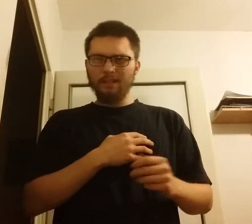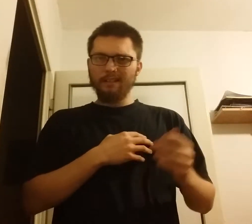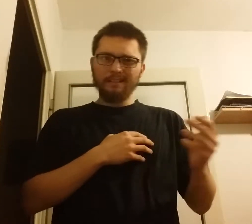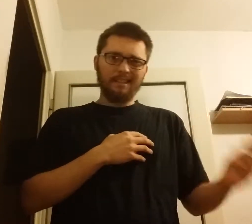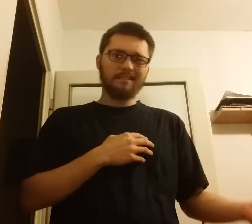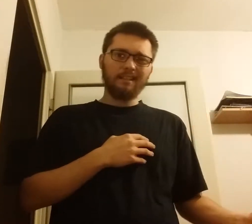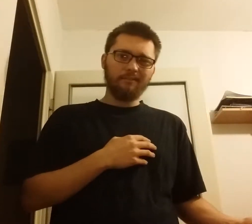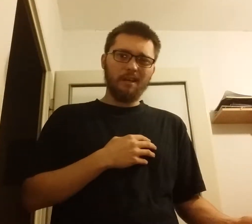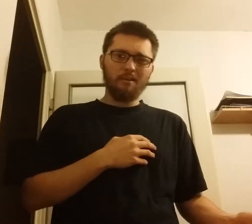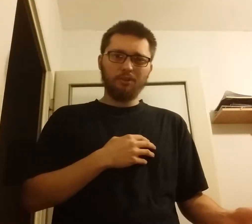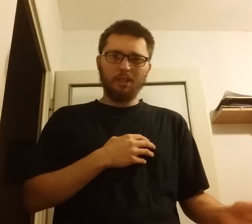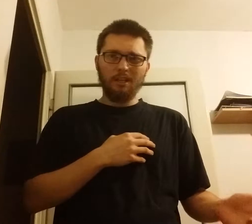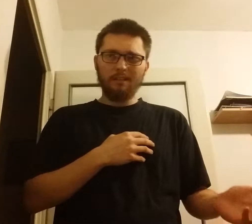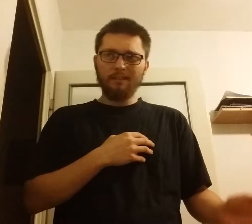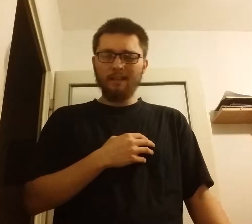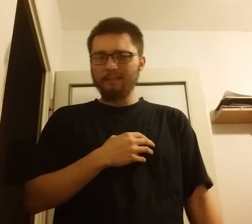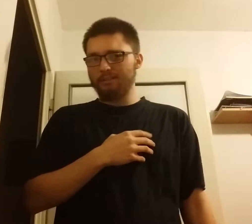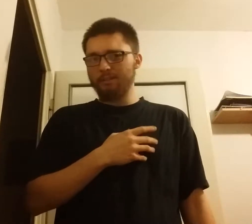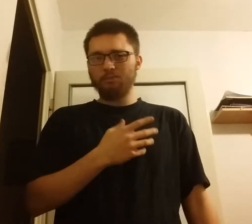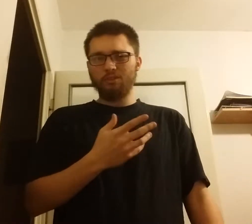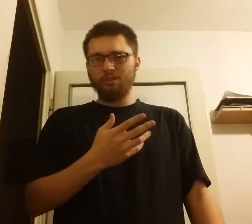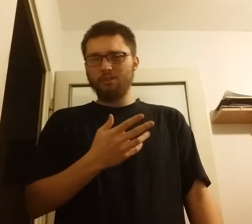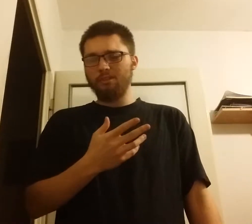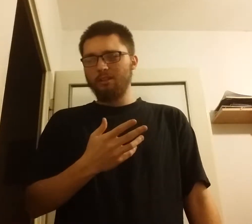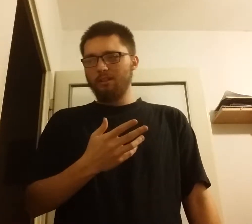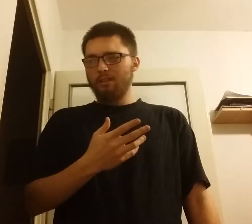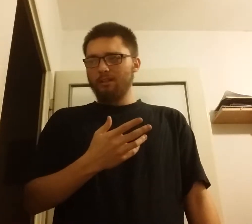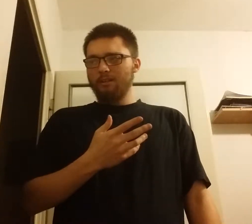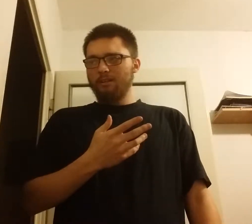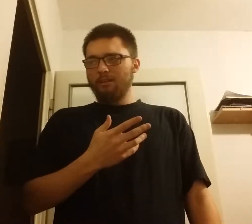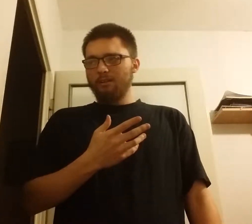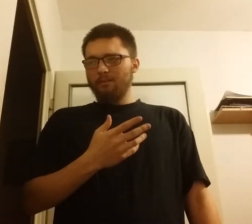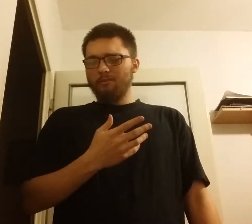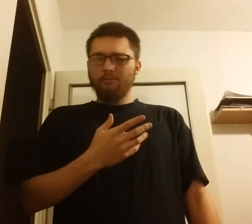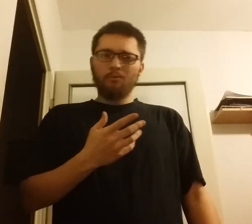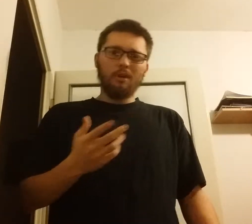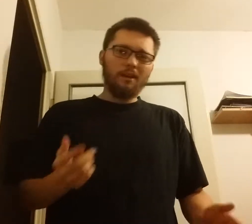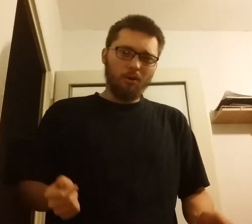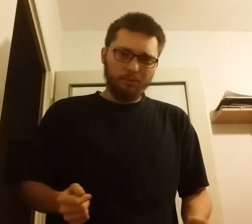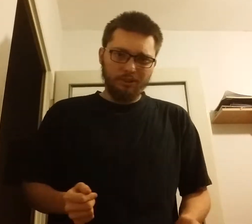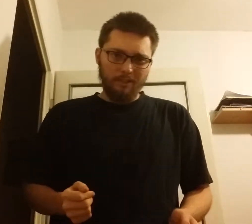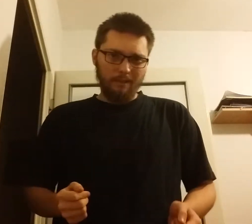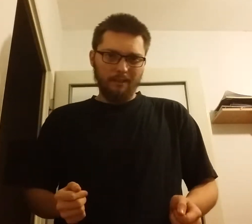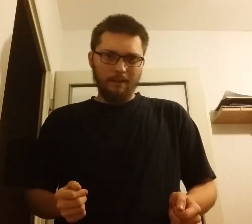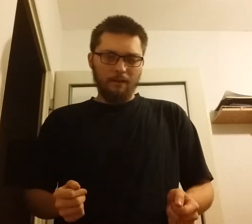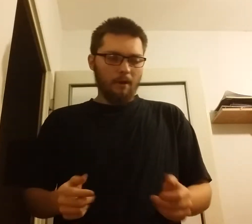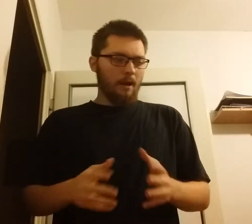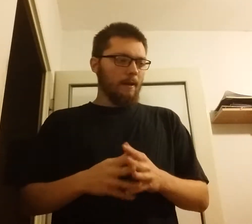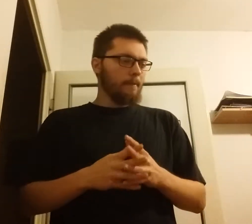zastanawiałem się nad tym, czy w ogóle robić ten materiał. Ale